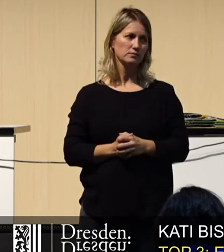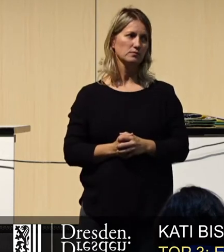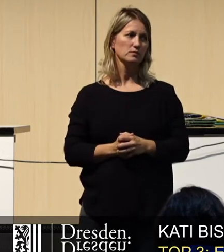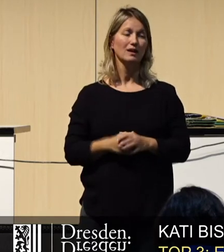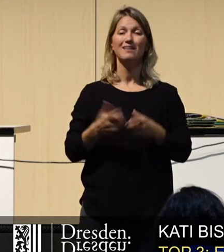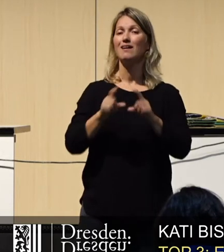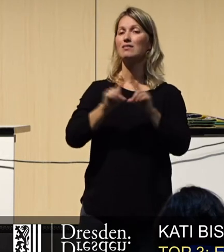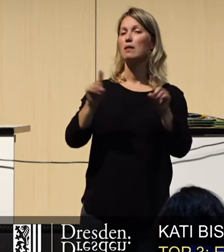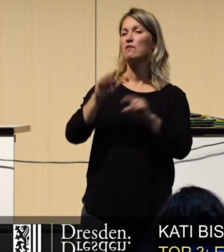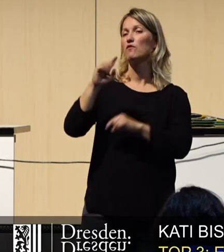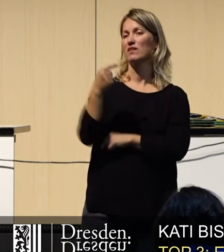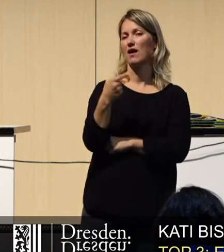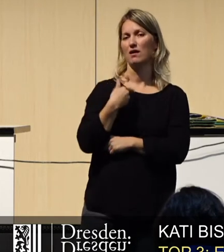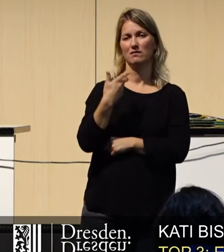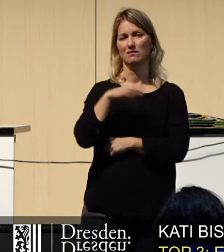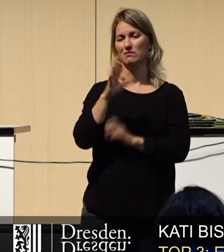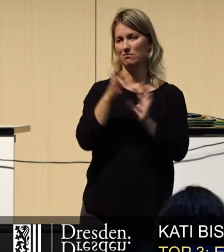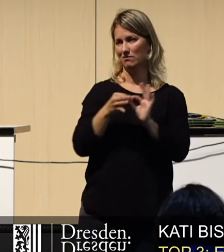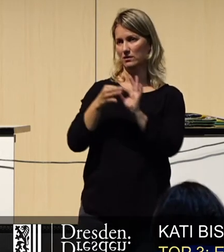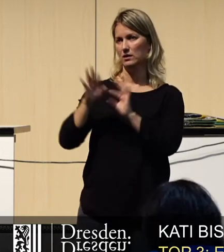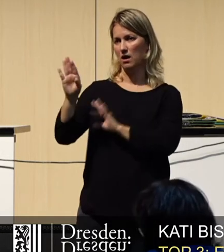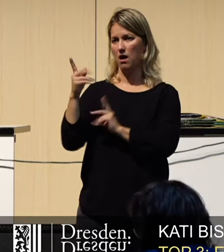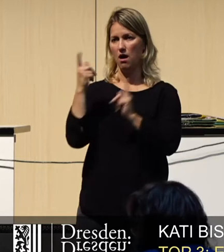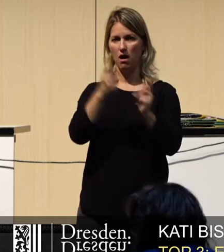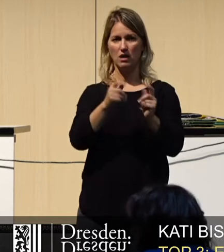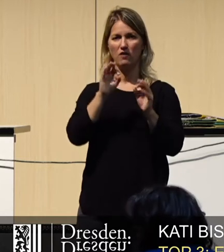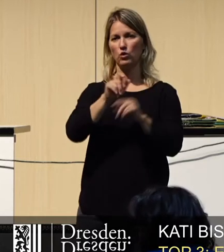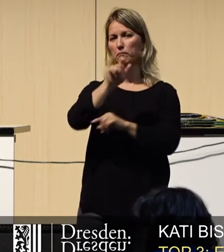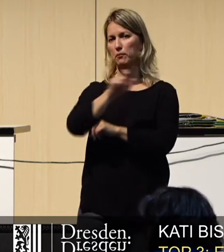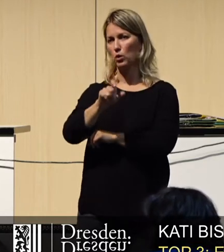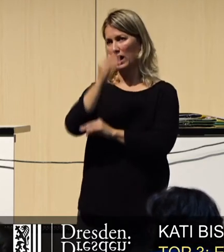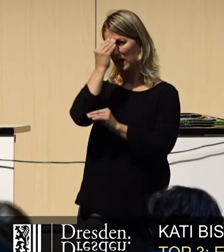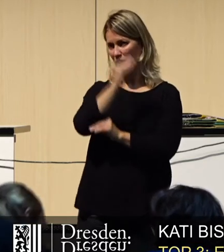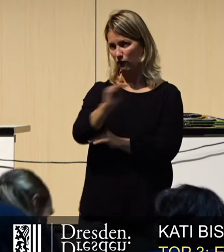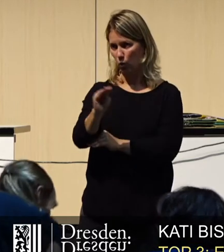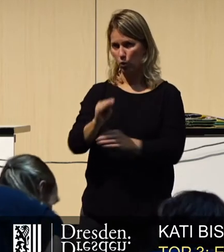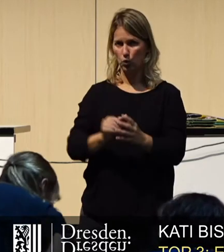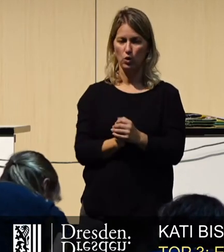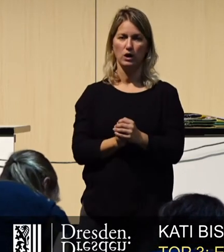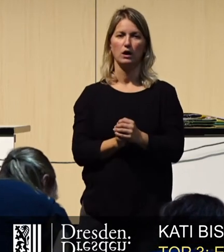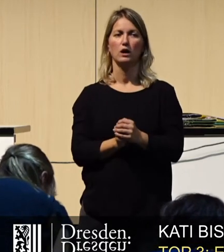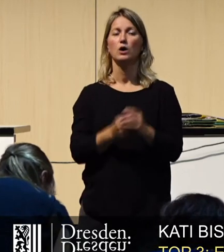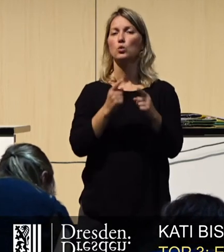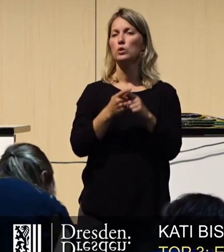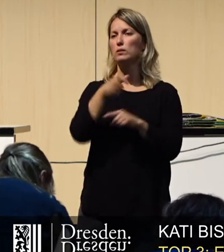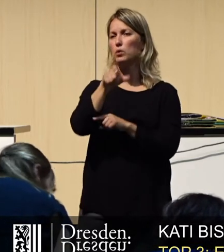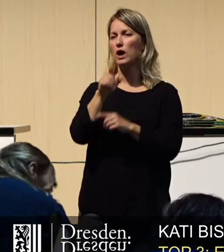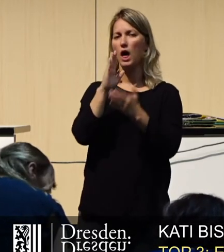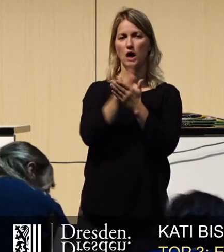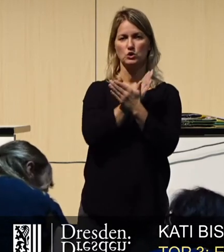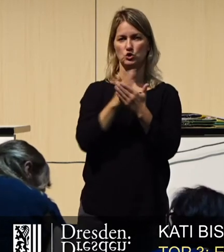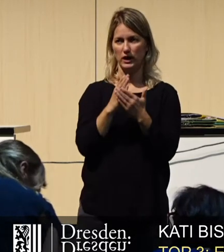5G, sondern zu Ihrem Antrag auf Bürgerinformation und dem Bürgerentscheid.